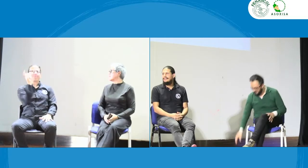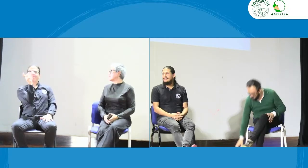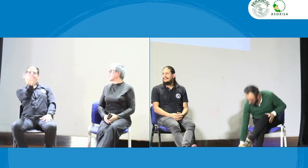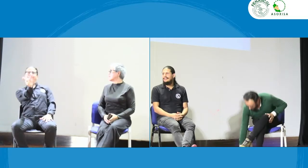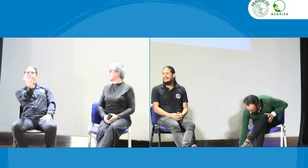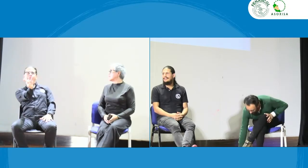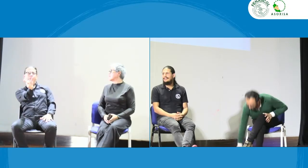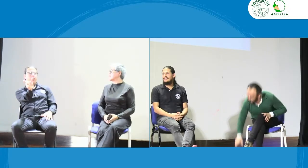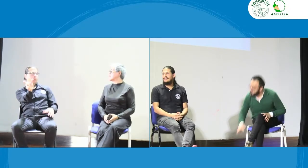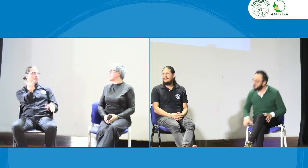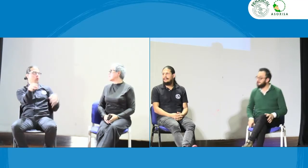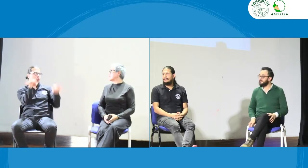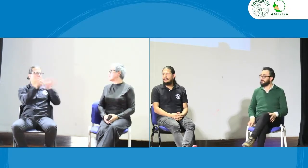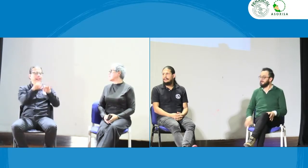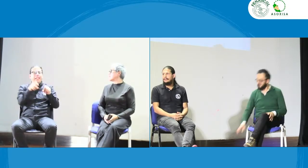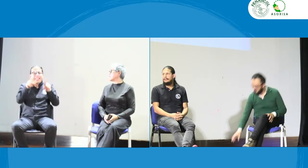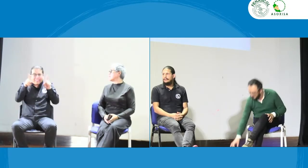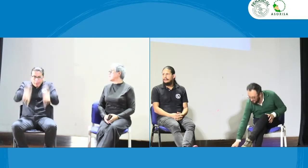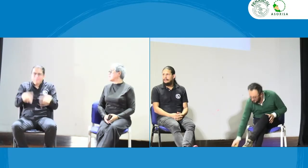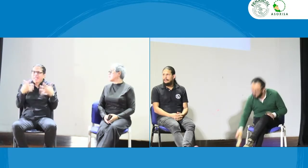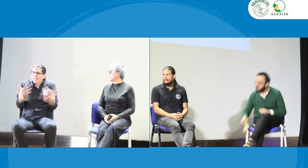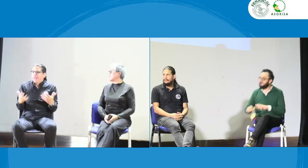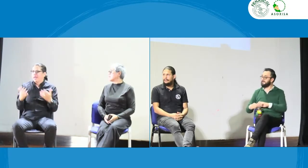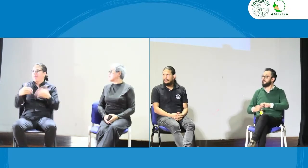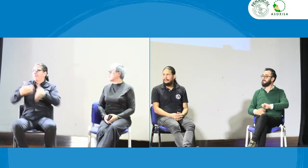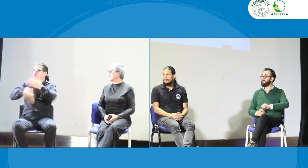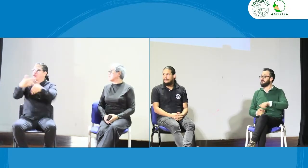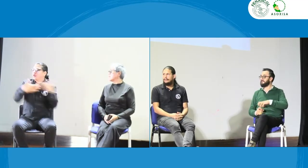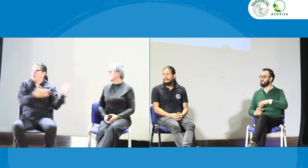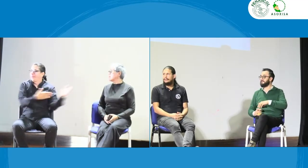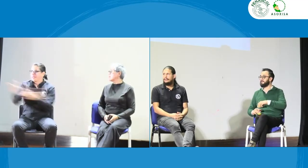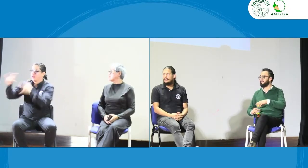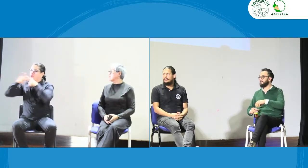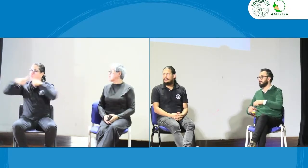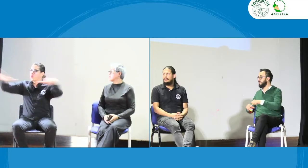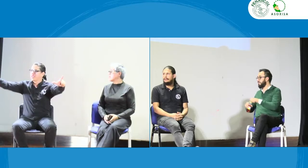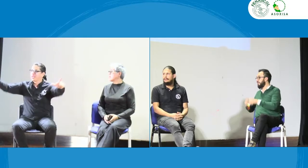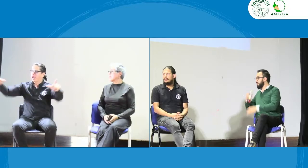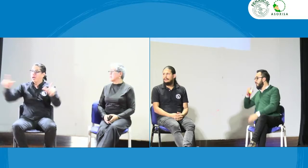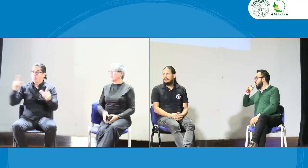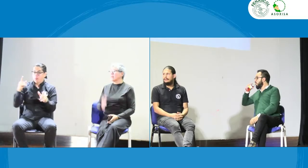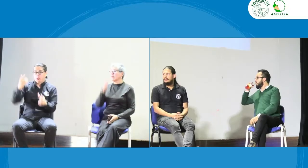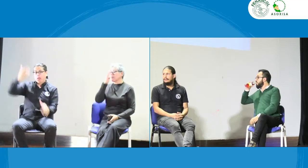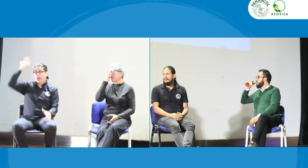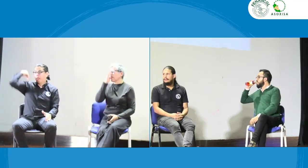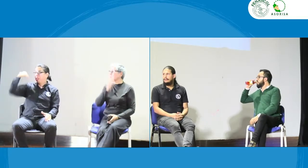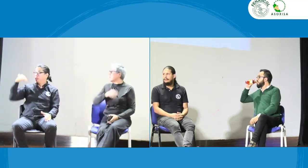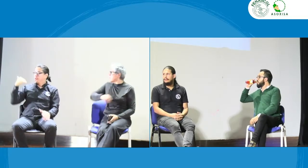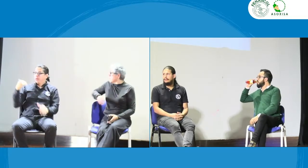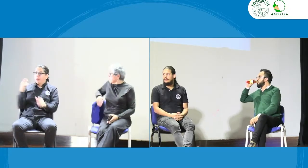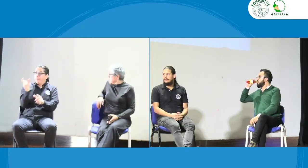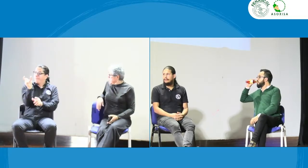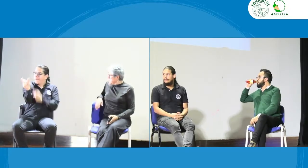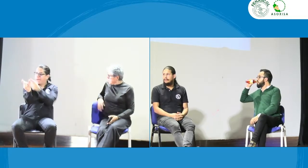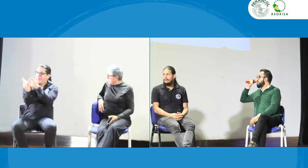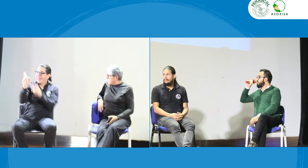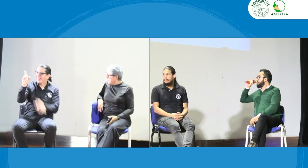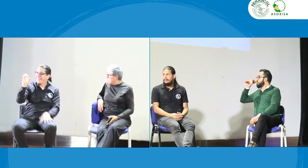estamos acostumbrados a usar ese concepto pero también es un proceso que hace parte de la planeación lingüística anteriormente